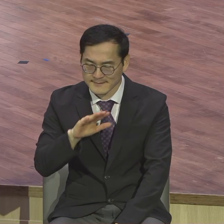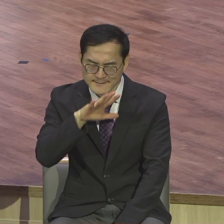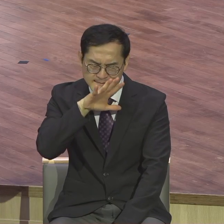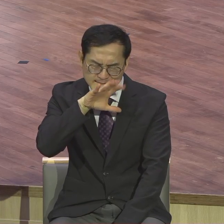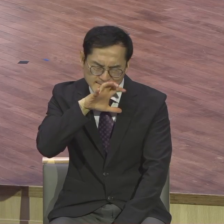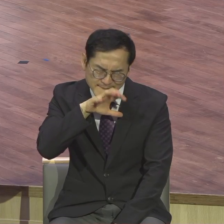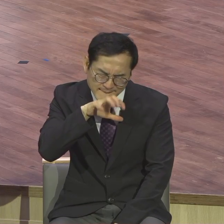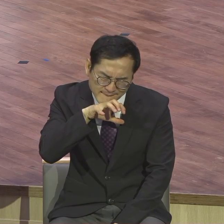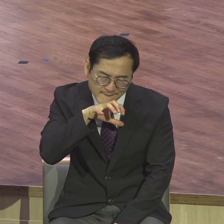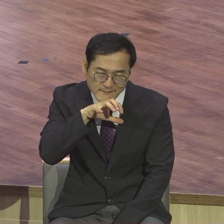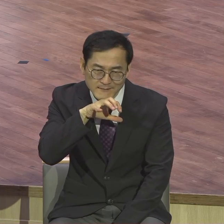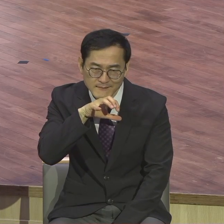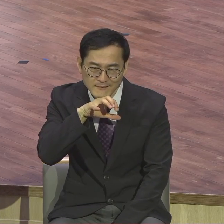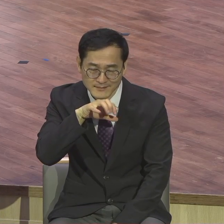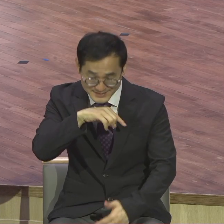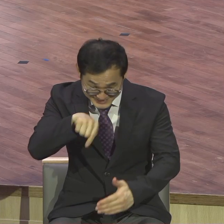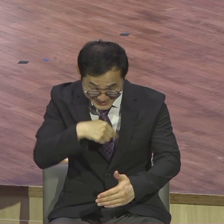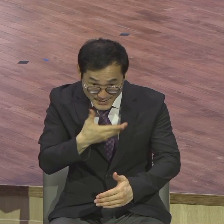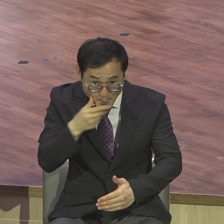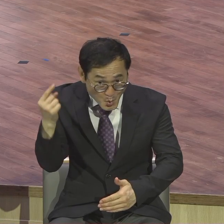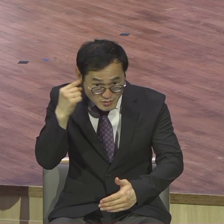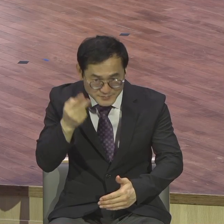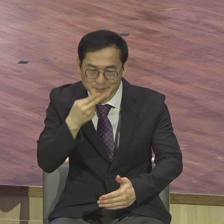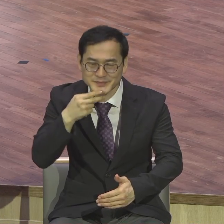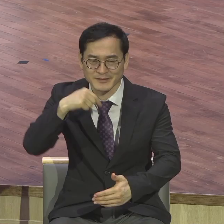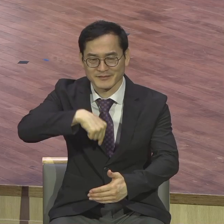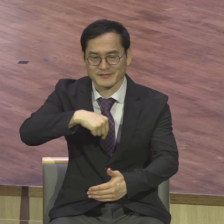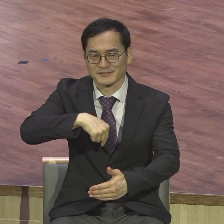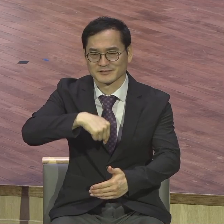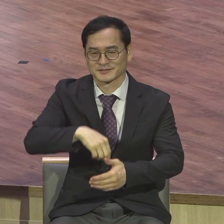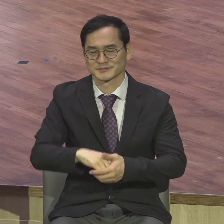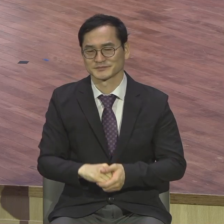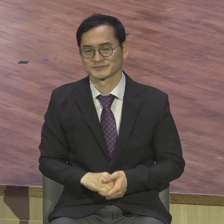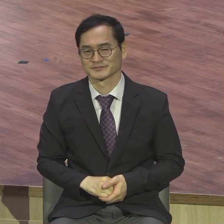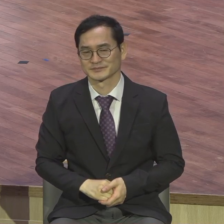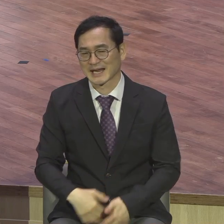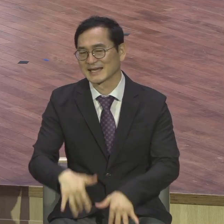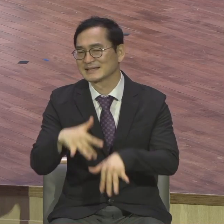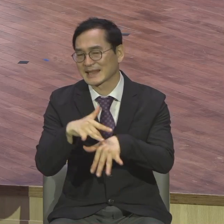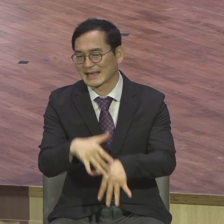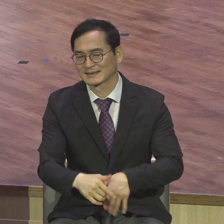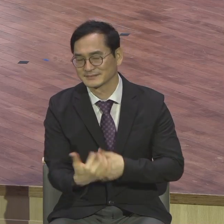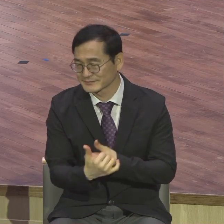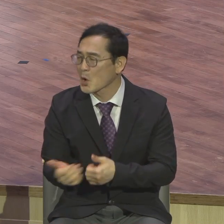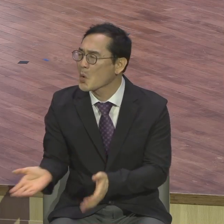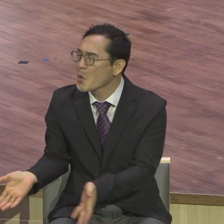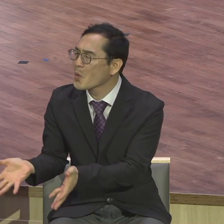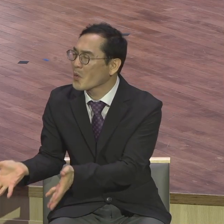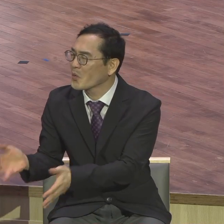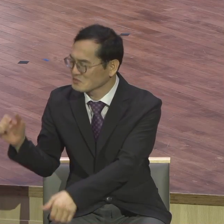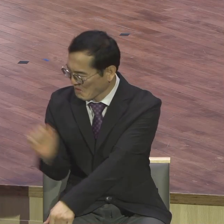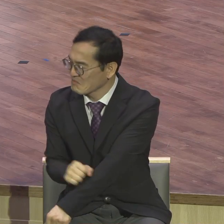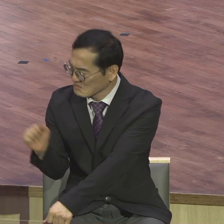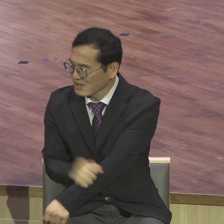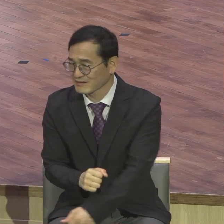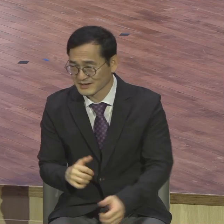섭섭 막이 사단이 갖고 놀아버려요 그러면서 직분의